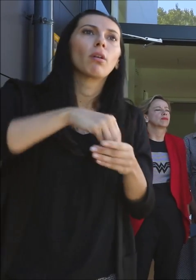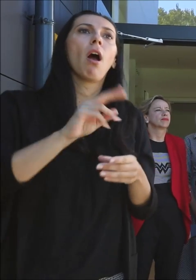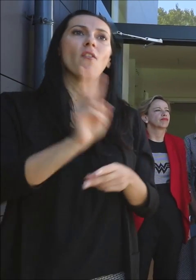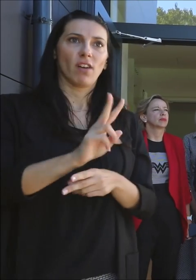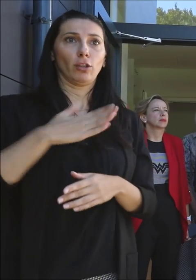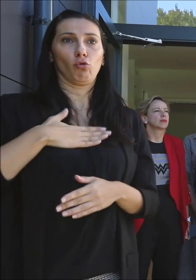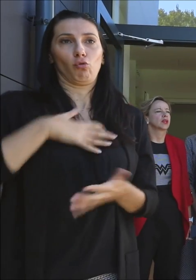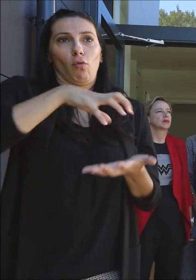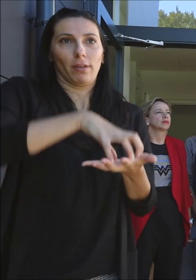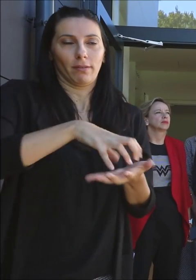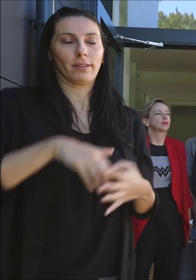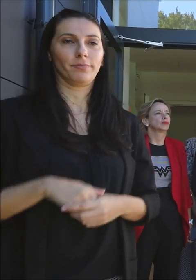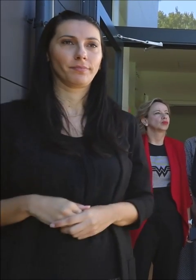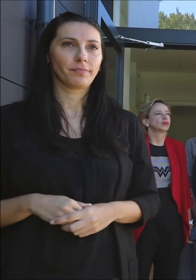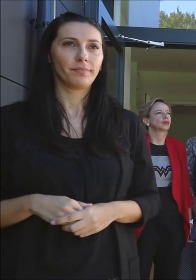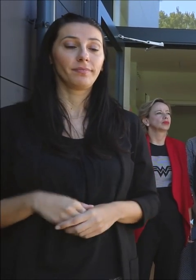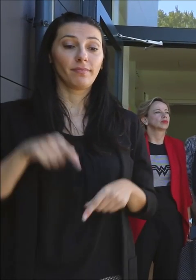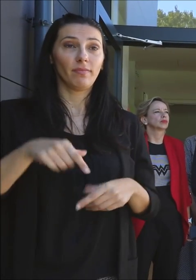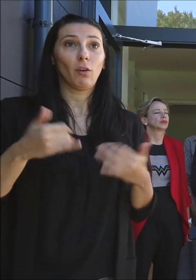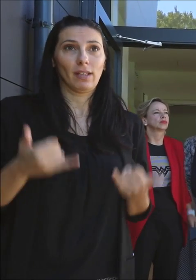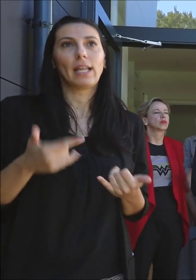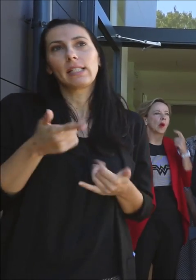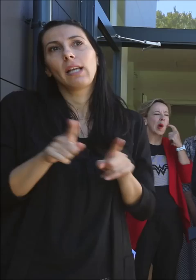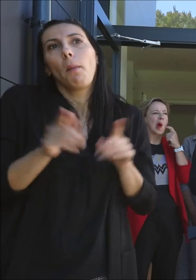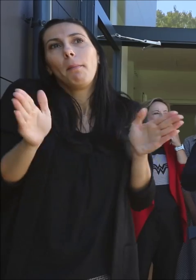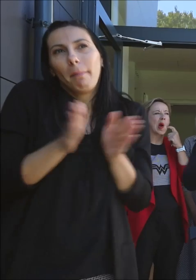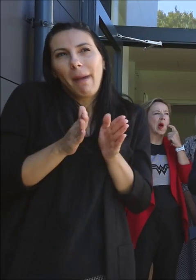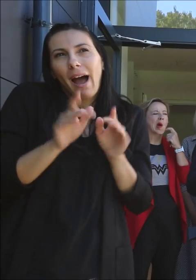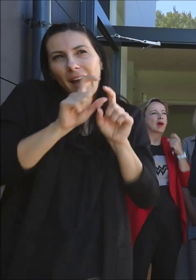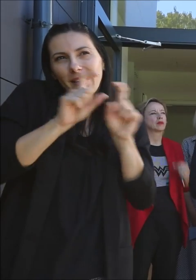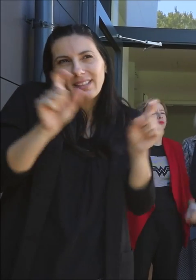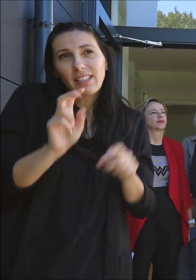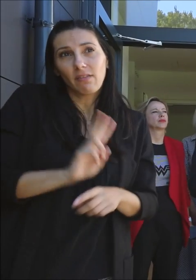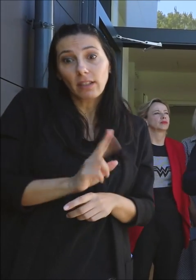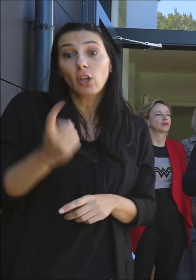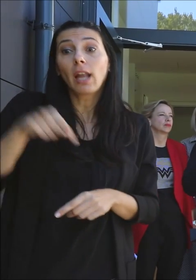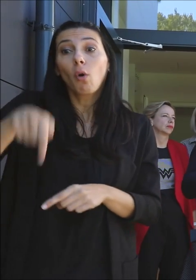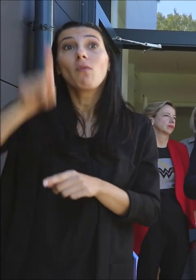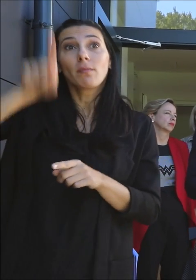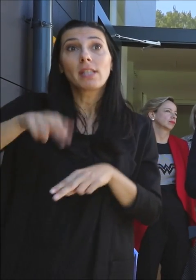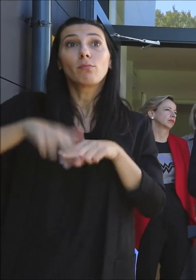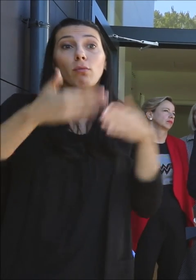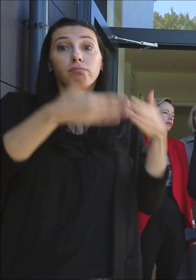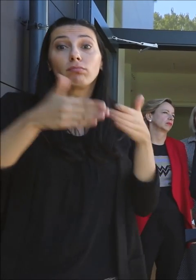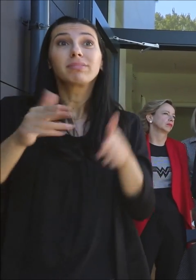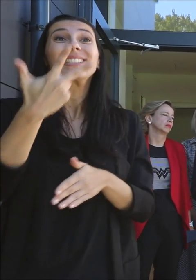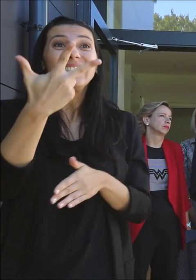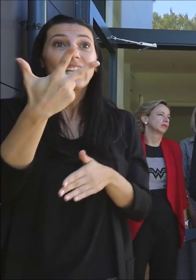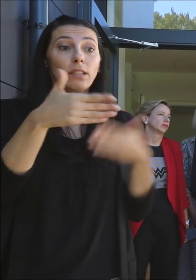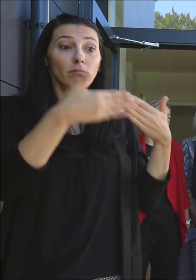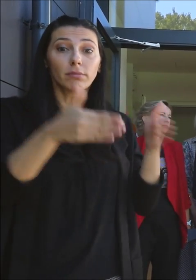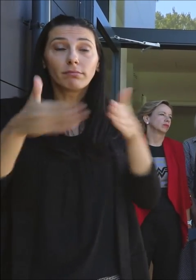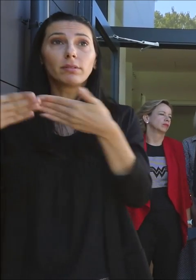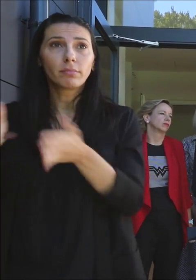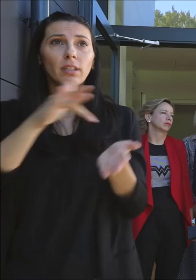Međutim, ovaj je danas manji objekt, međutim u ovaj mjesec ćemo otvoriti još 3 dodatna vrtića